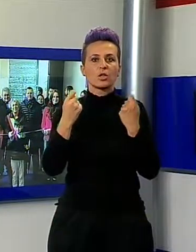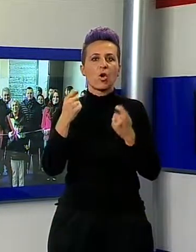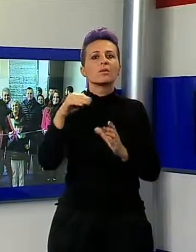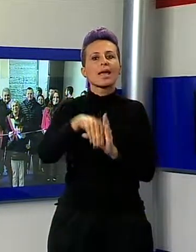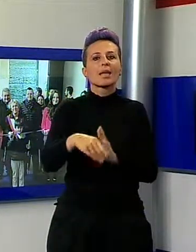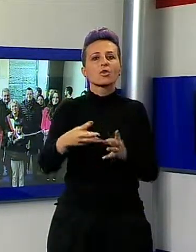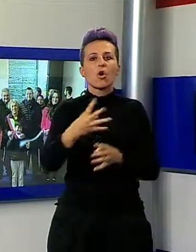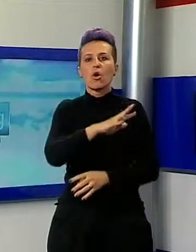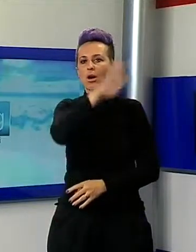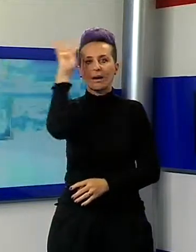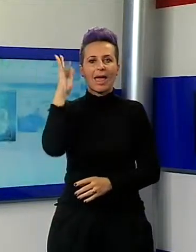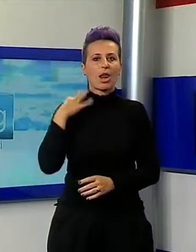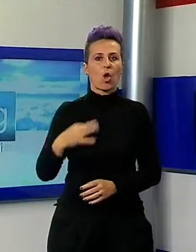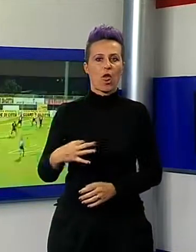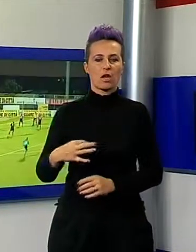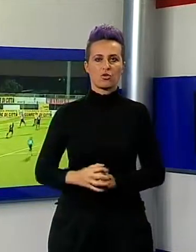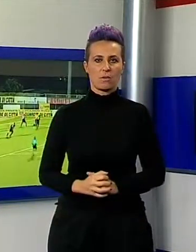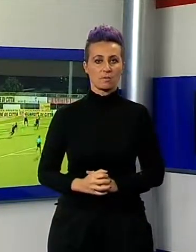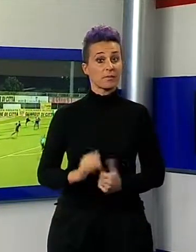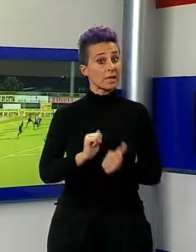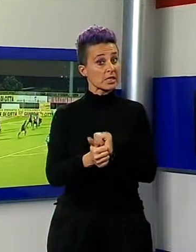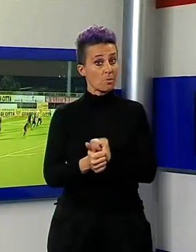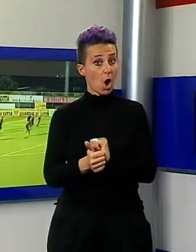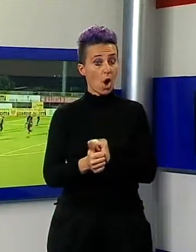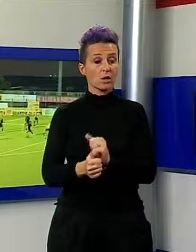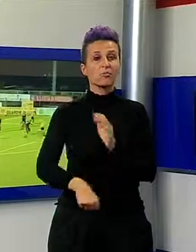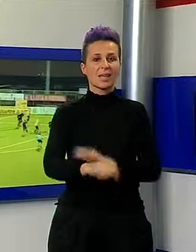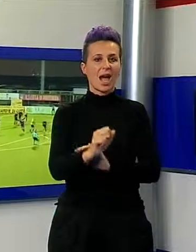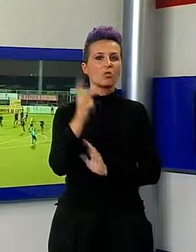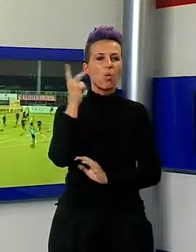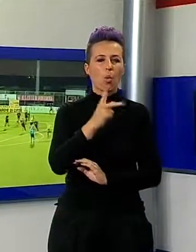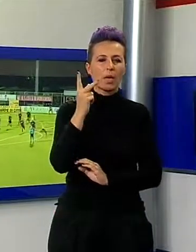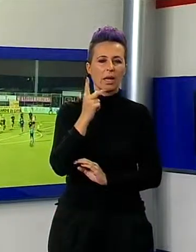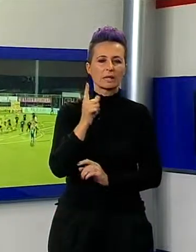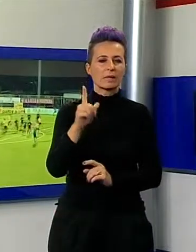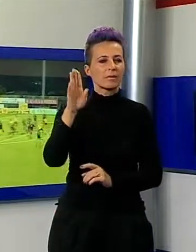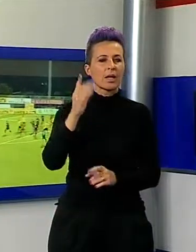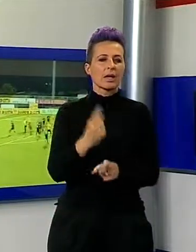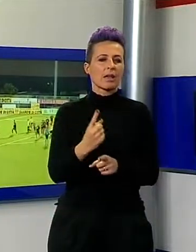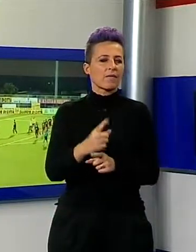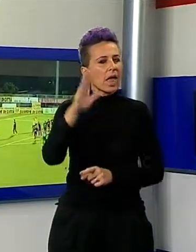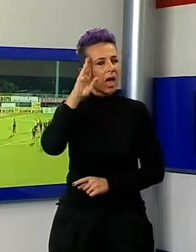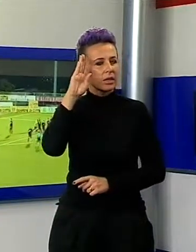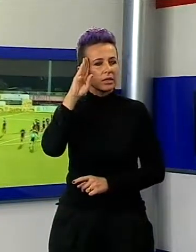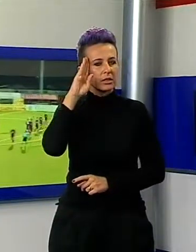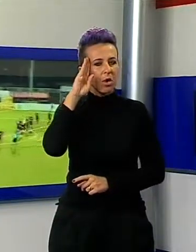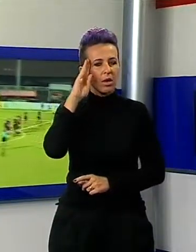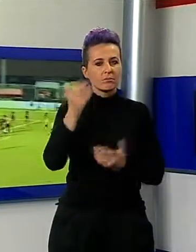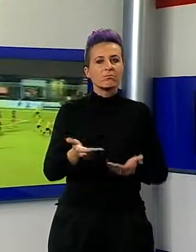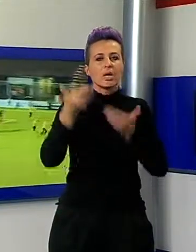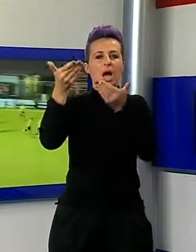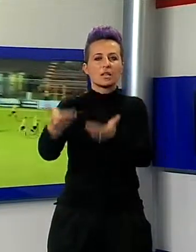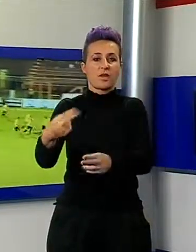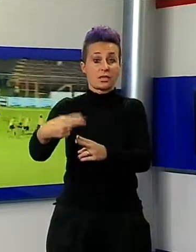Collegio. Lo sport e il calcio, lucchese non fidarti, i rossoneri domani di scena sul campo del Racing Club Roma,